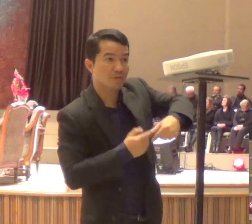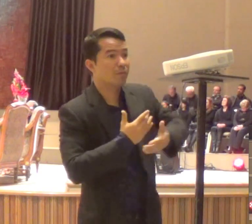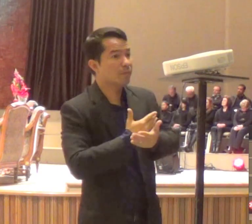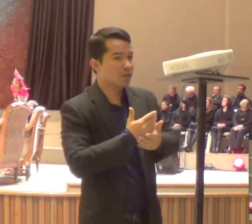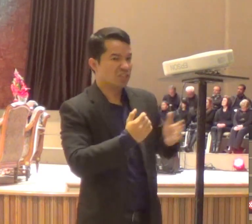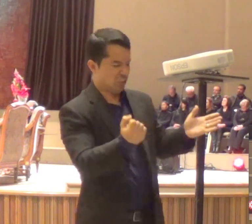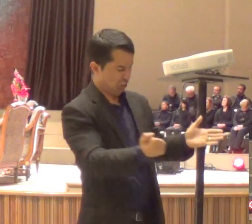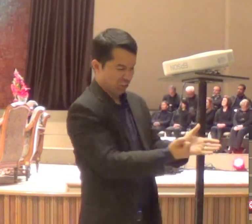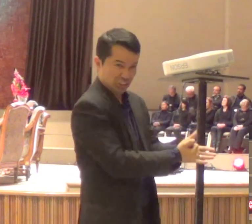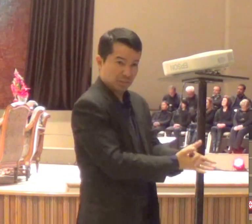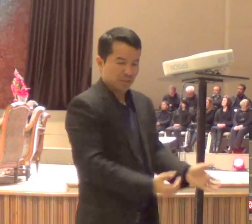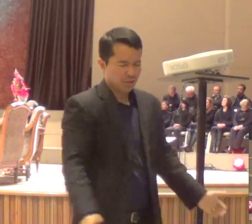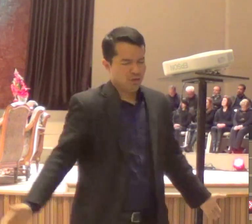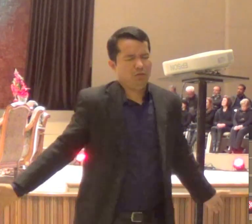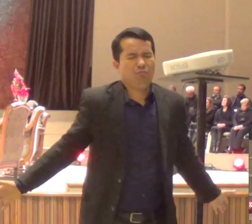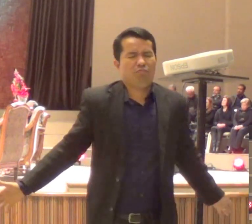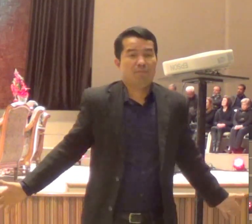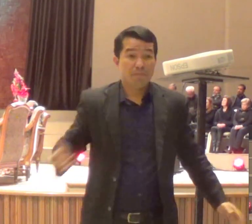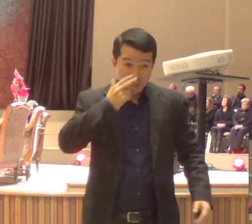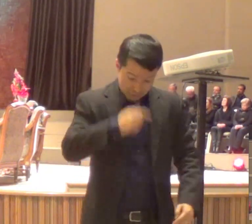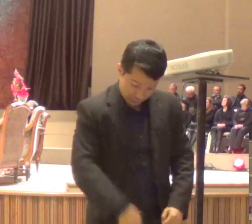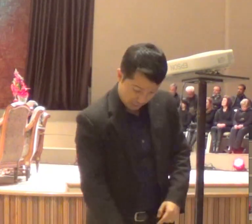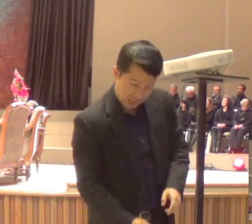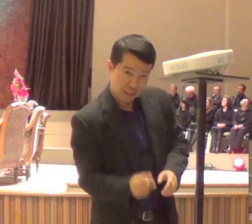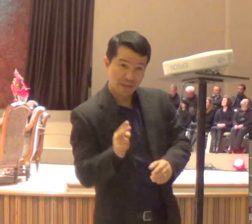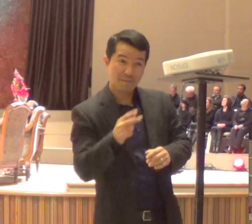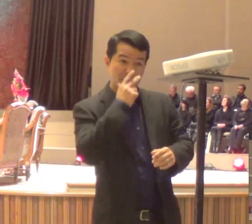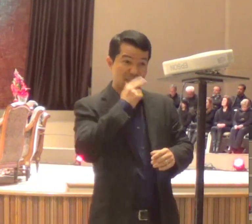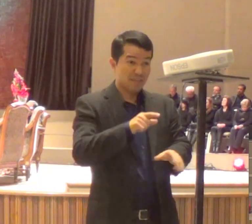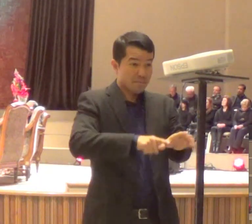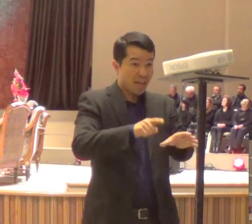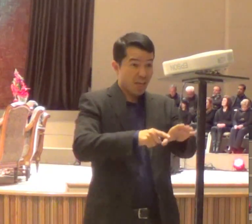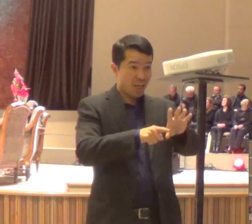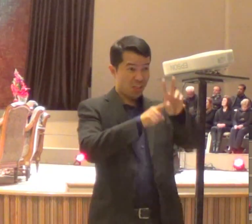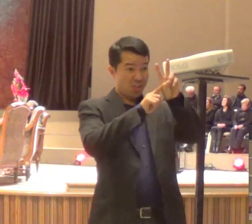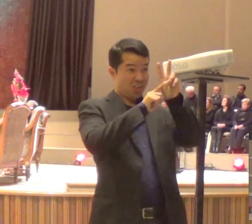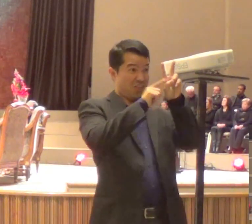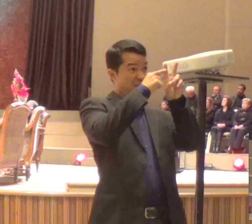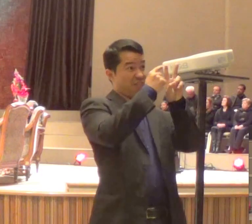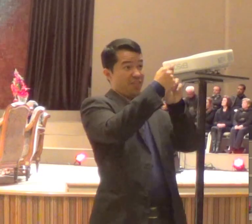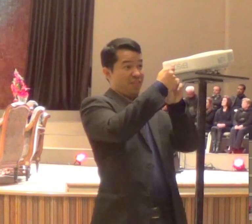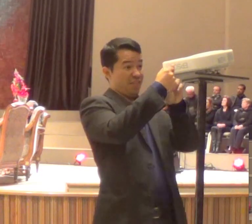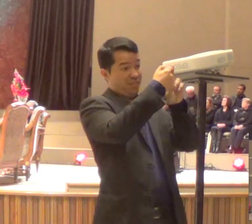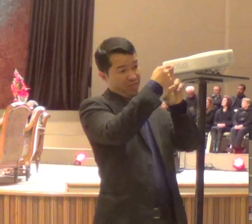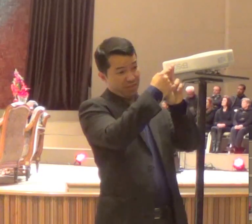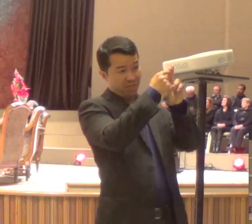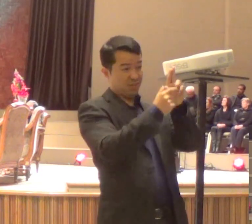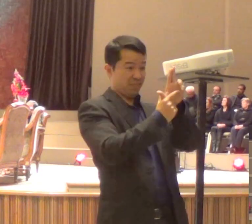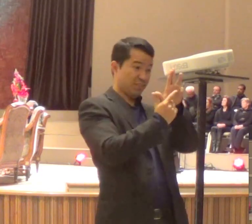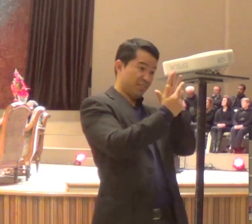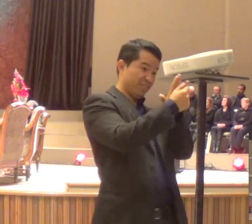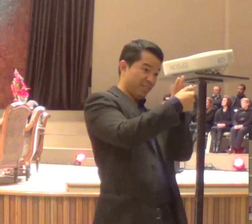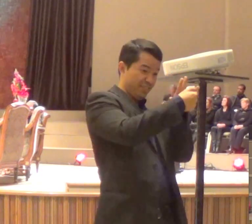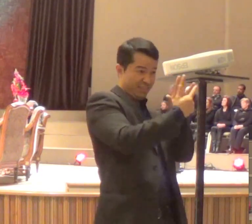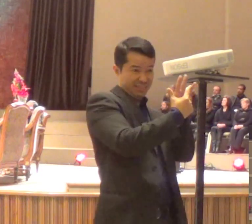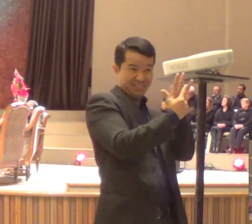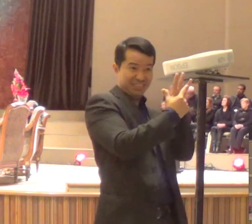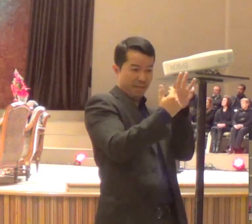e sabe o que significa isso, é que, a crucificação, a pessoa não morria, porque,